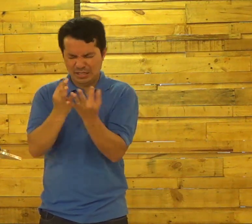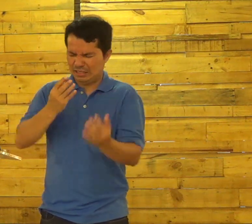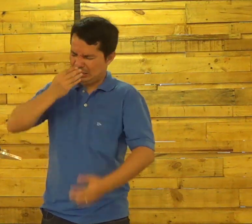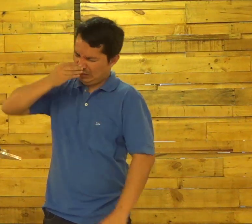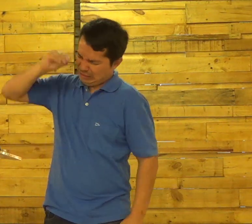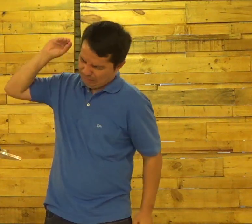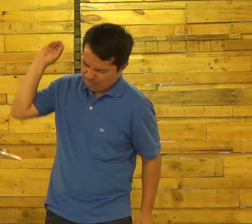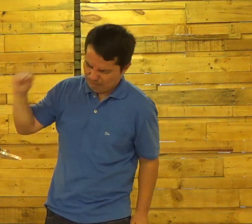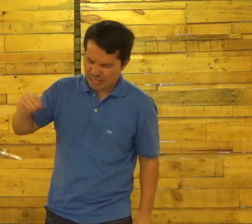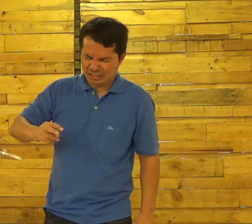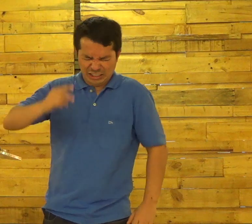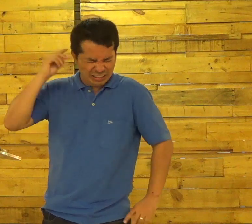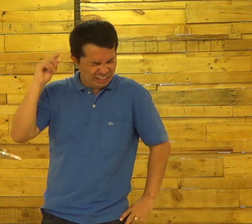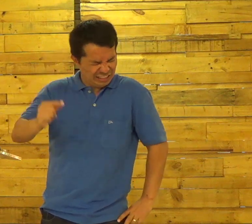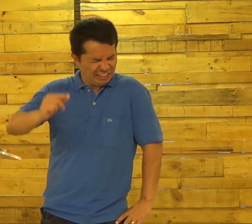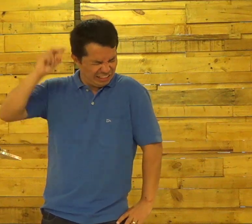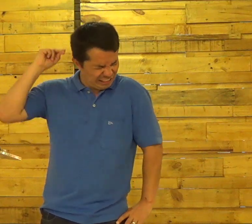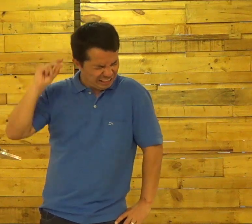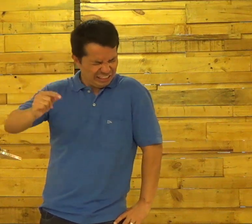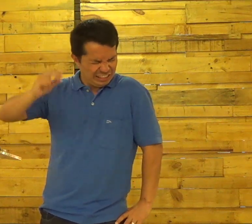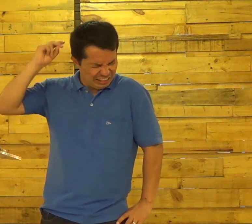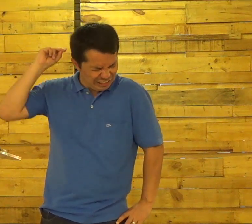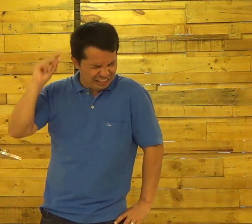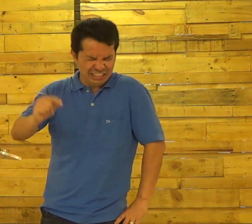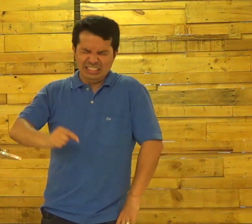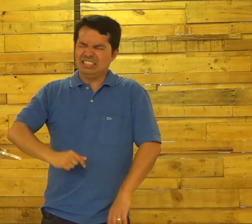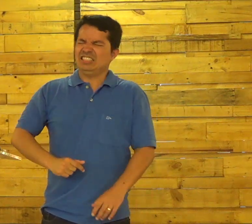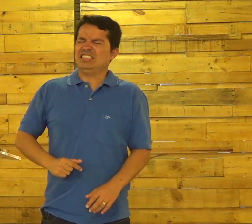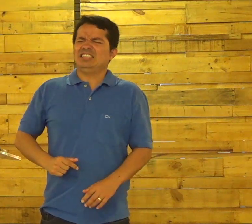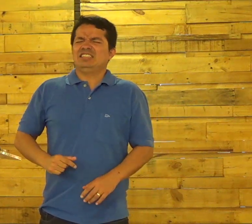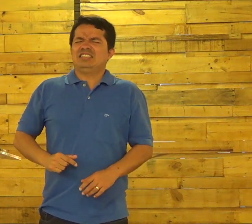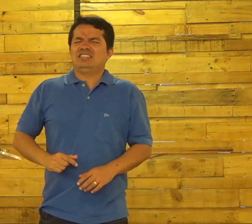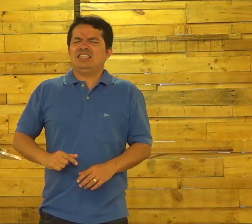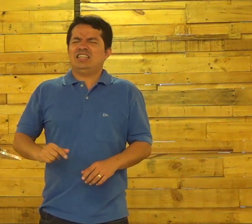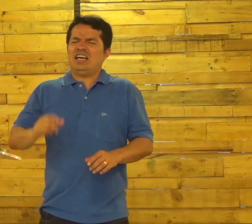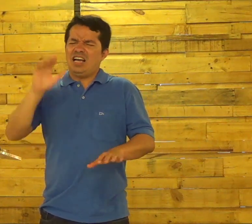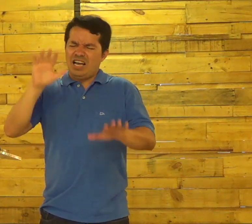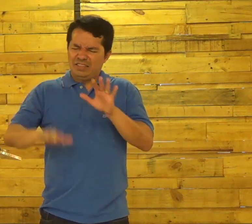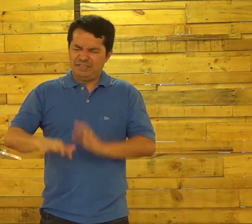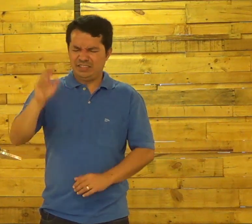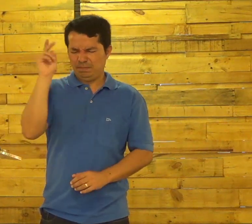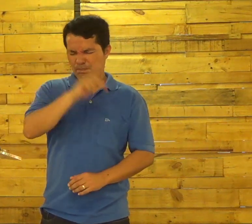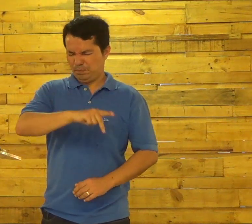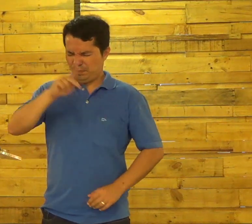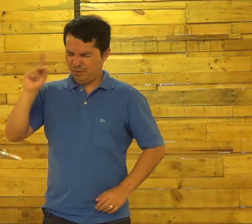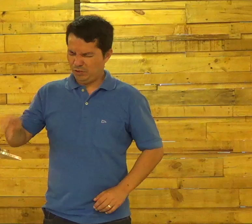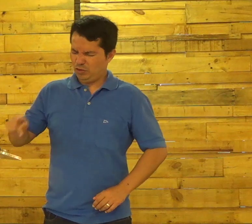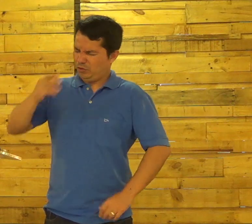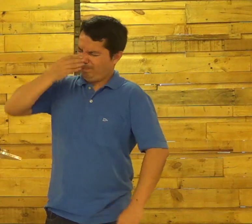vovô Pela família Por muito tempo Desprezados